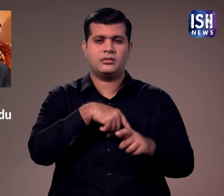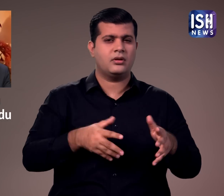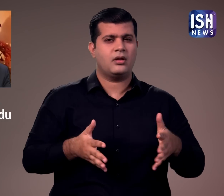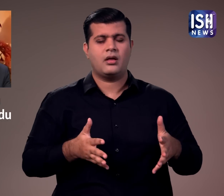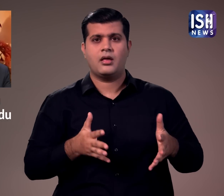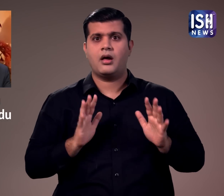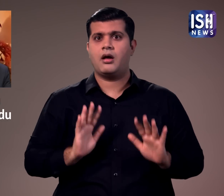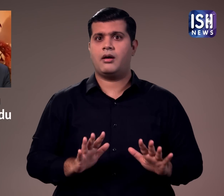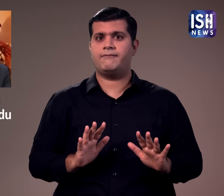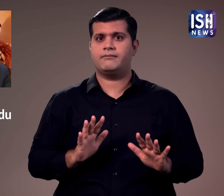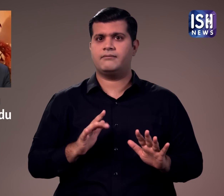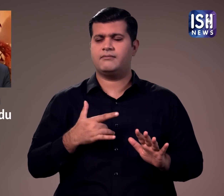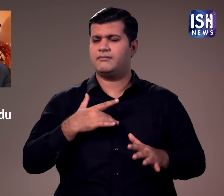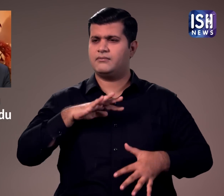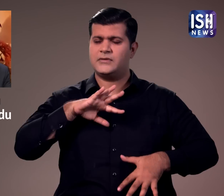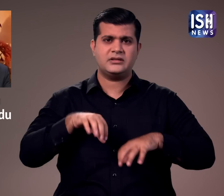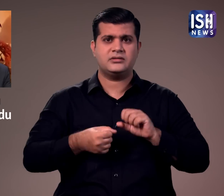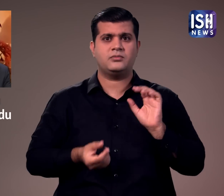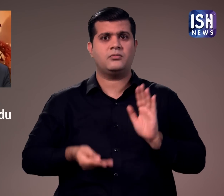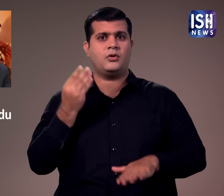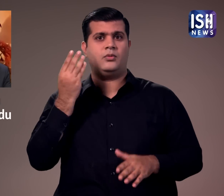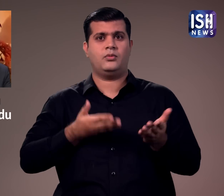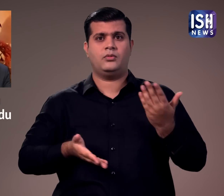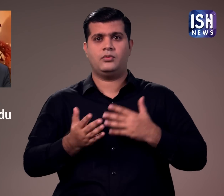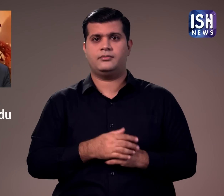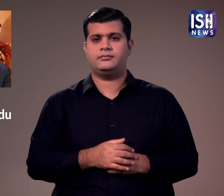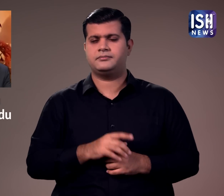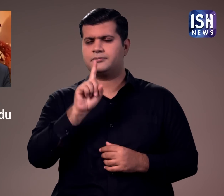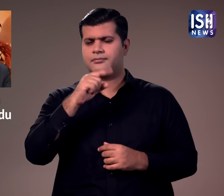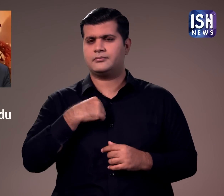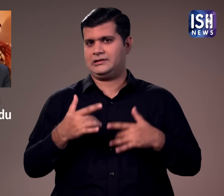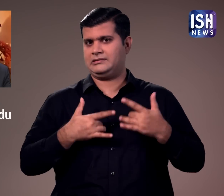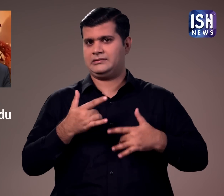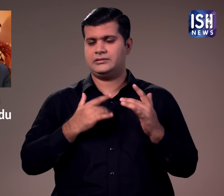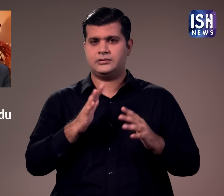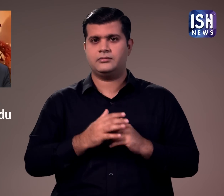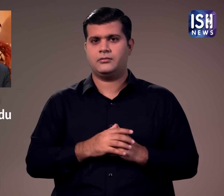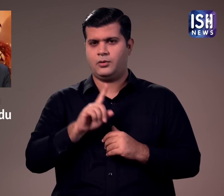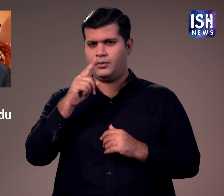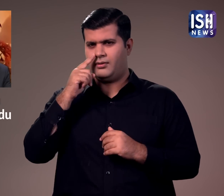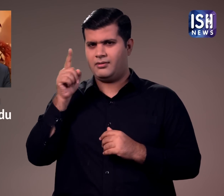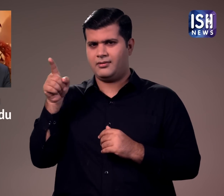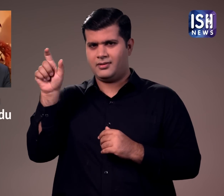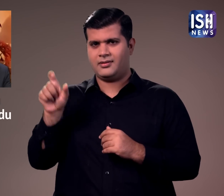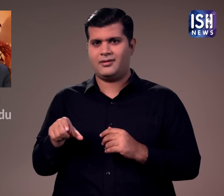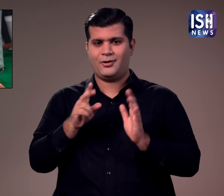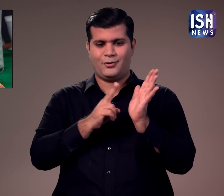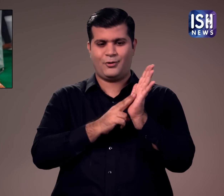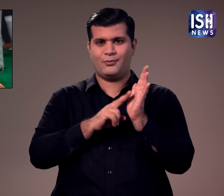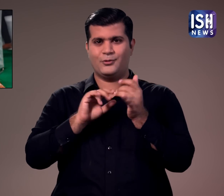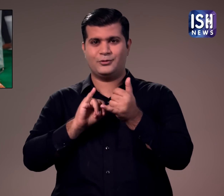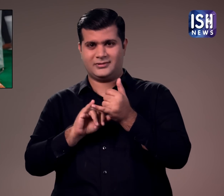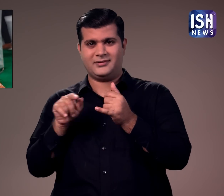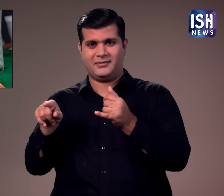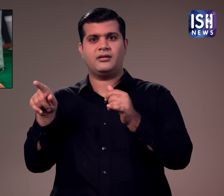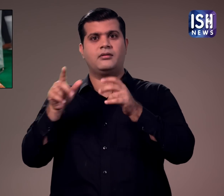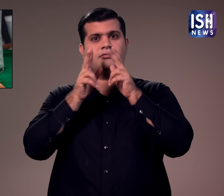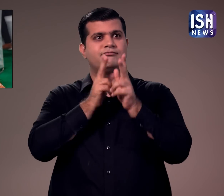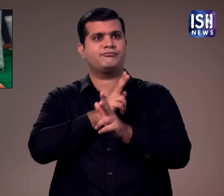वे अत्याचारों से भेवी थे। एक दिलजस्त तथ्य में पाकिस्तान ने नुपुर शर्मा